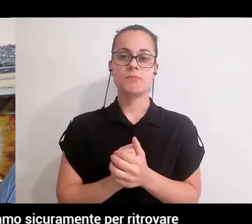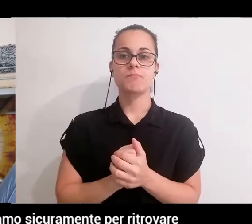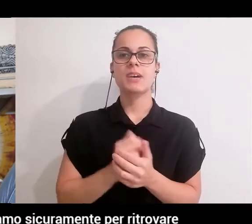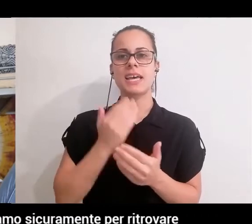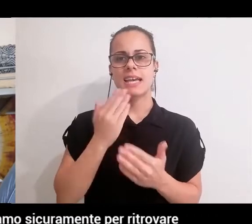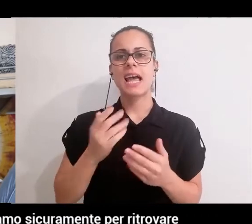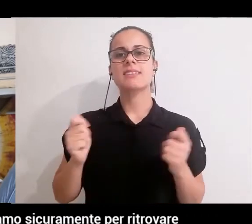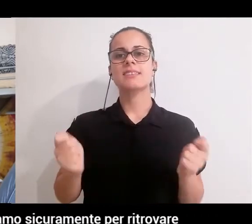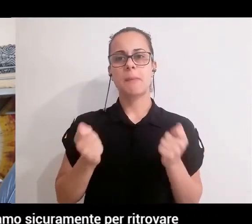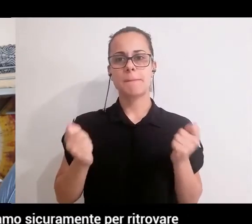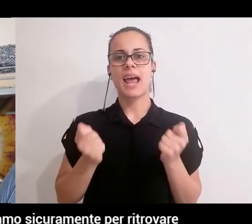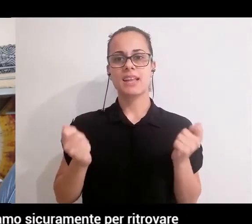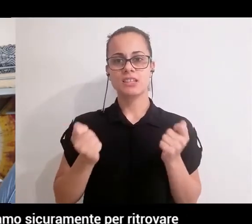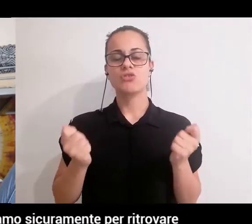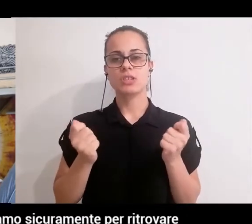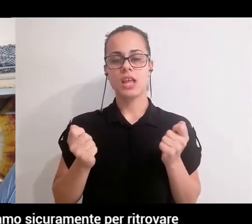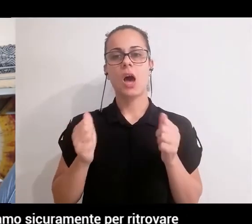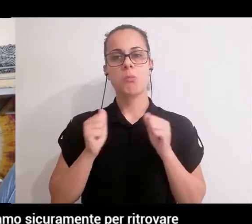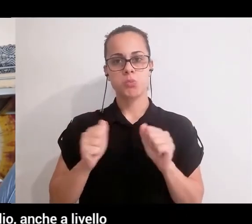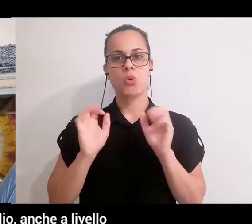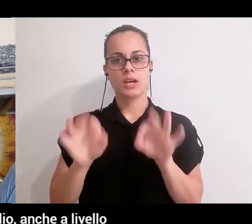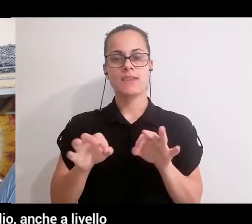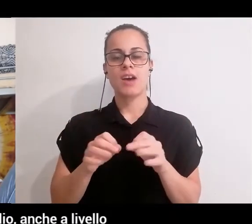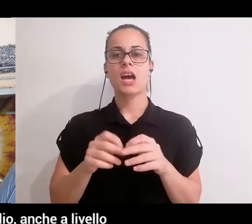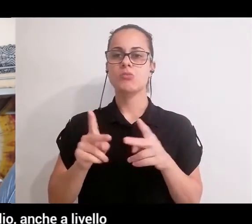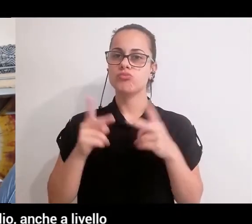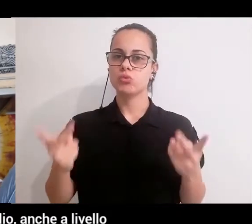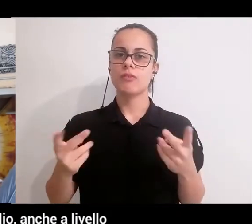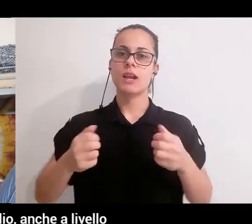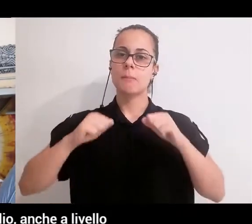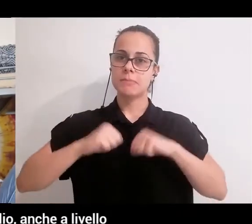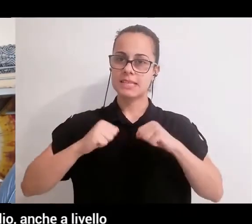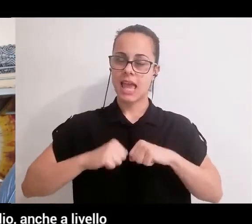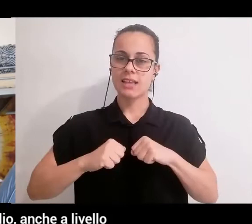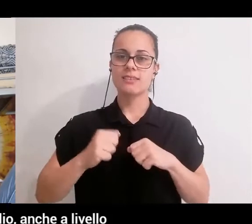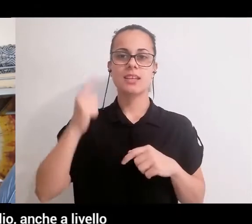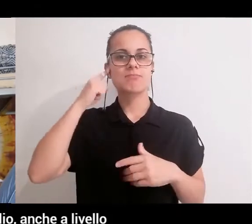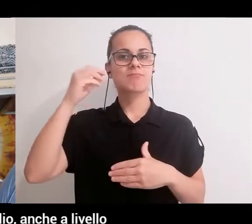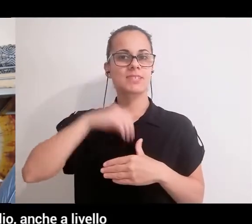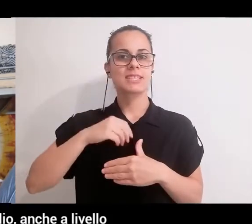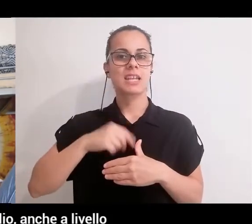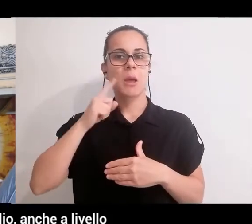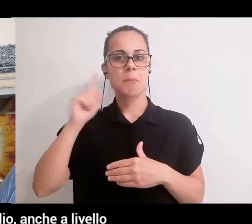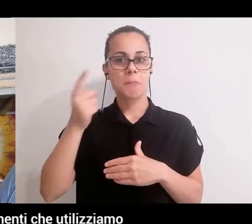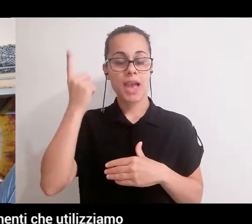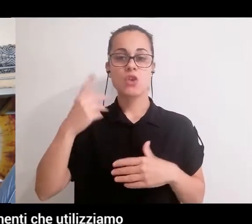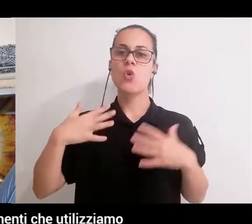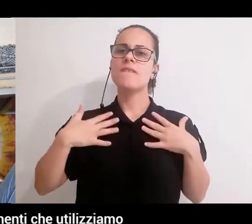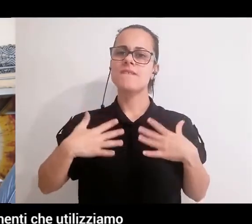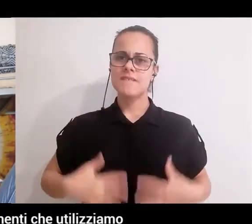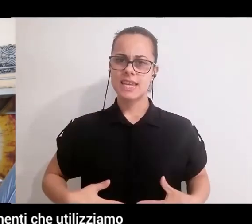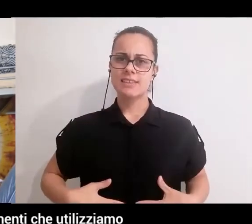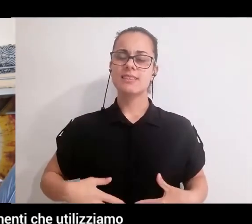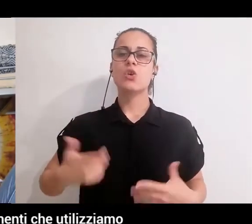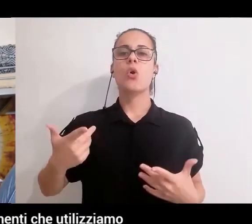che noi svolgiamo sicuramente per ritrovare un benessere, sicuramente per stare meglio anche a livello fisico,